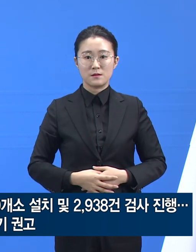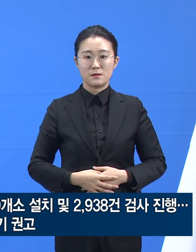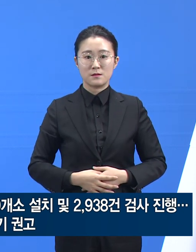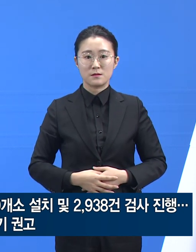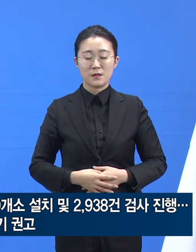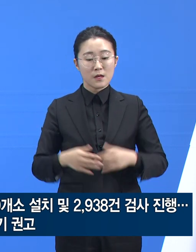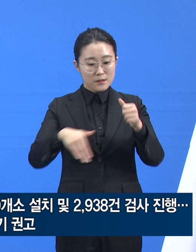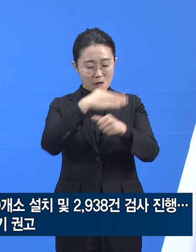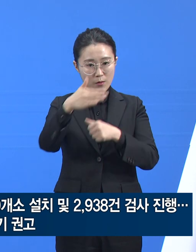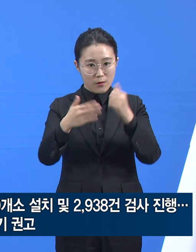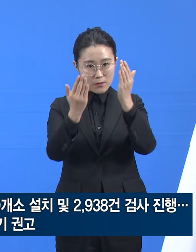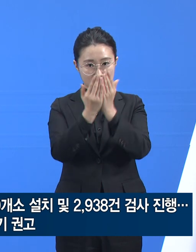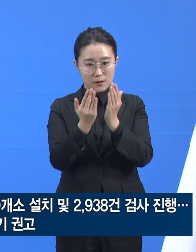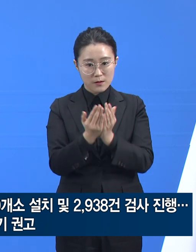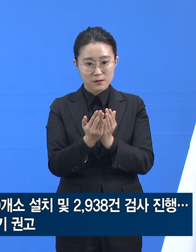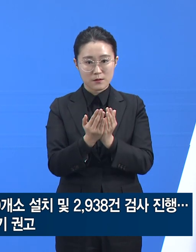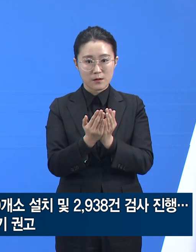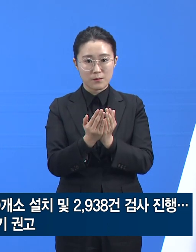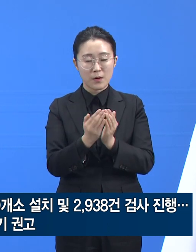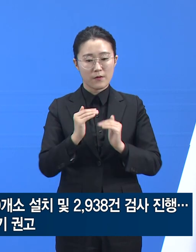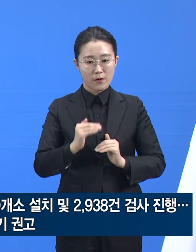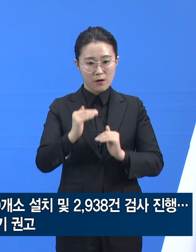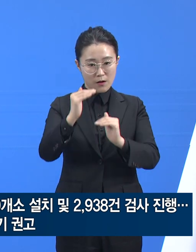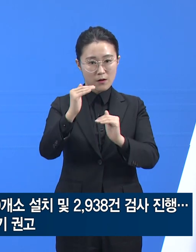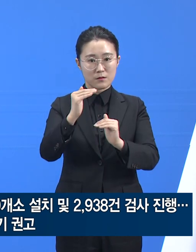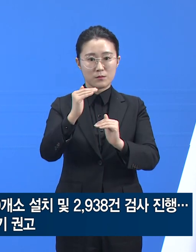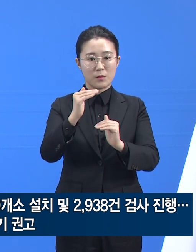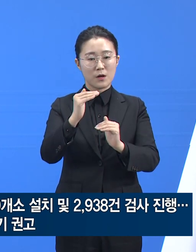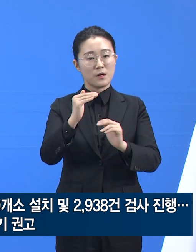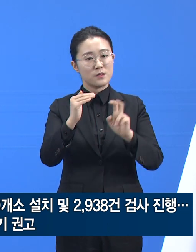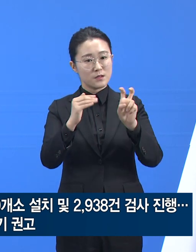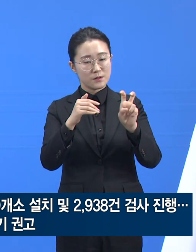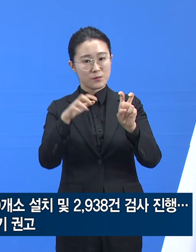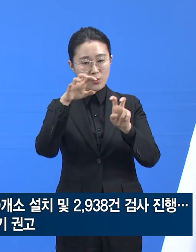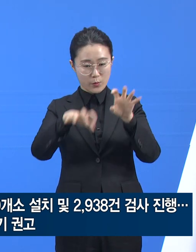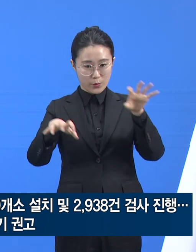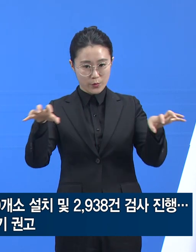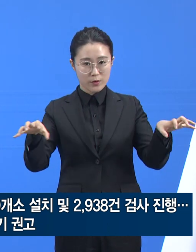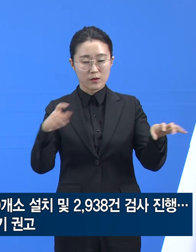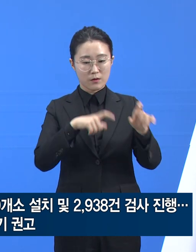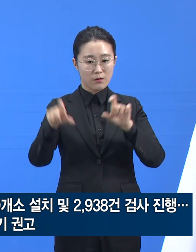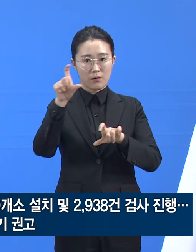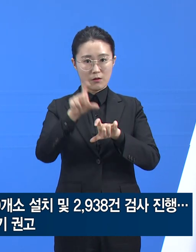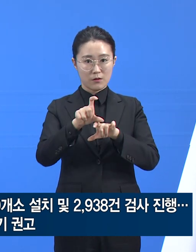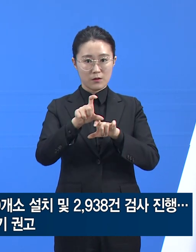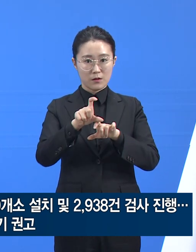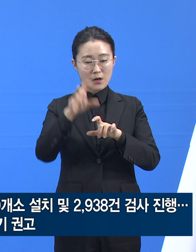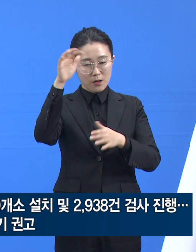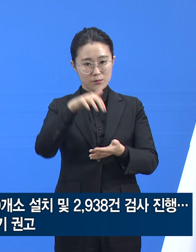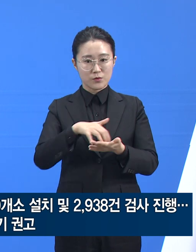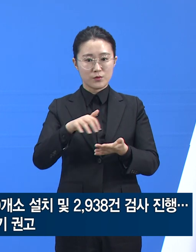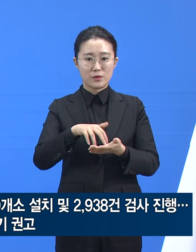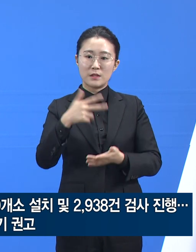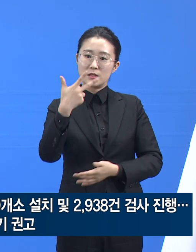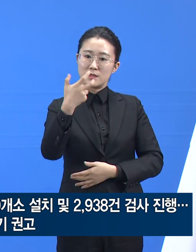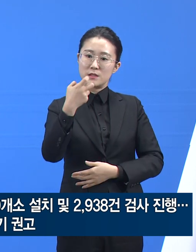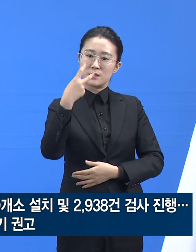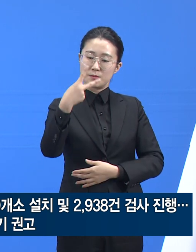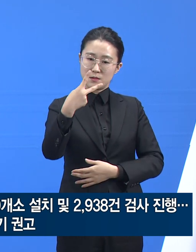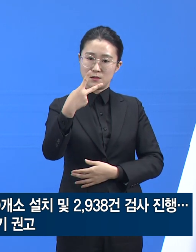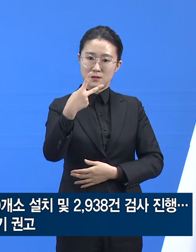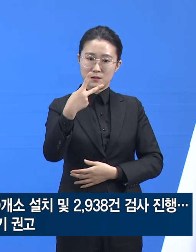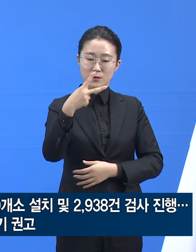여건에 맞춰 단계적으로 20개소를 추가 설치하여 총 72개의 임시선별검사소를 운영할